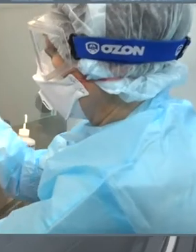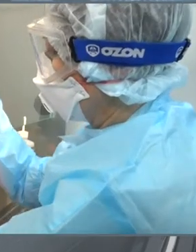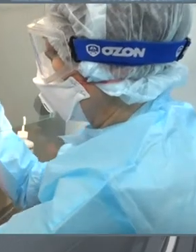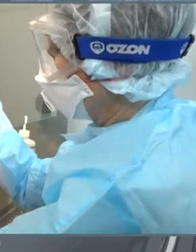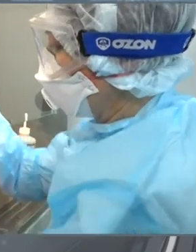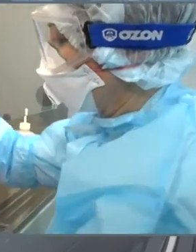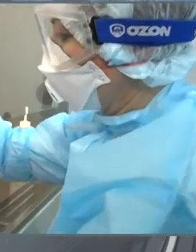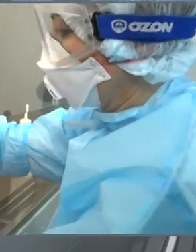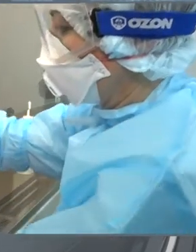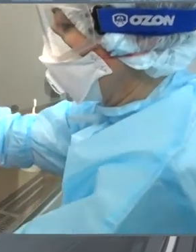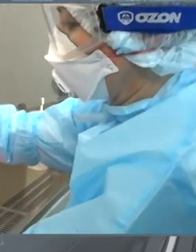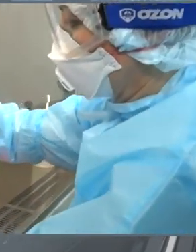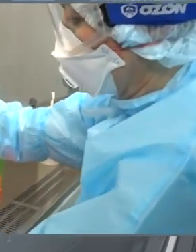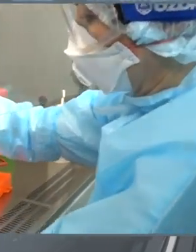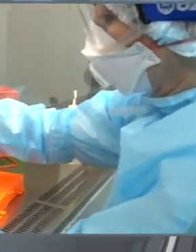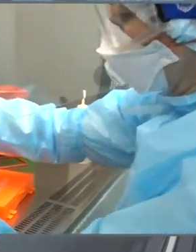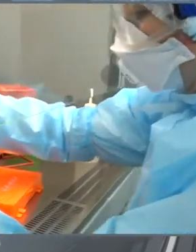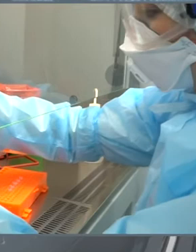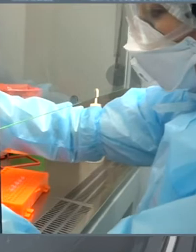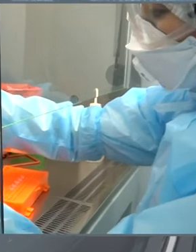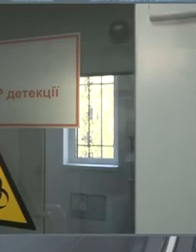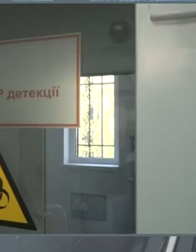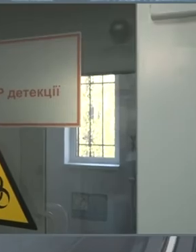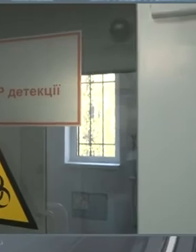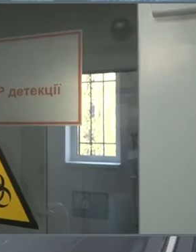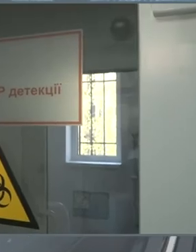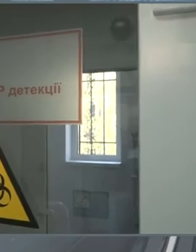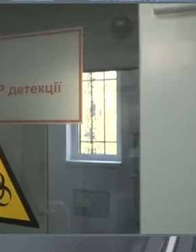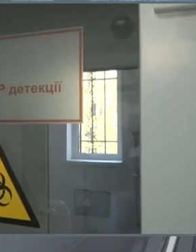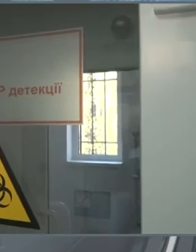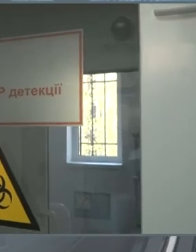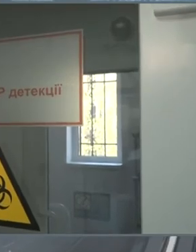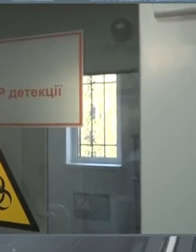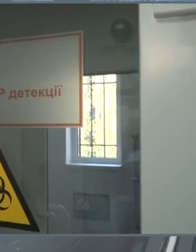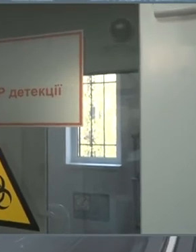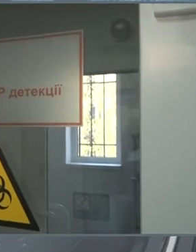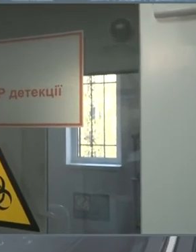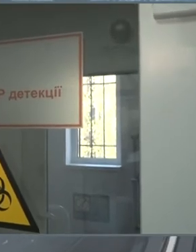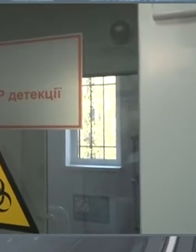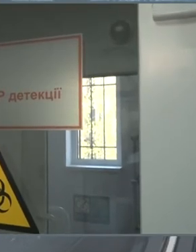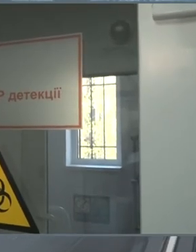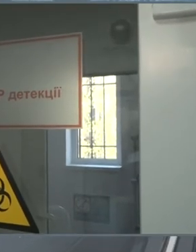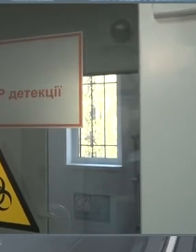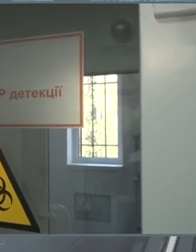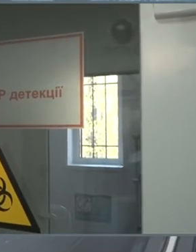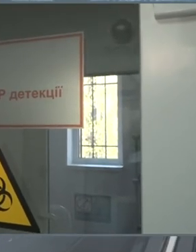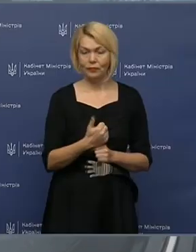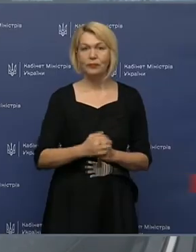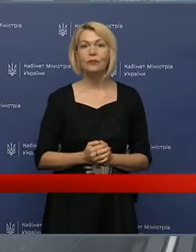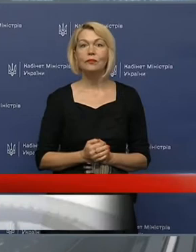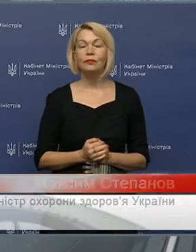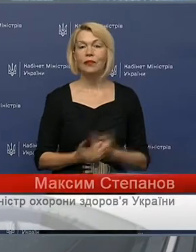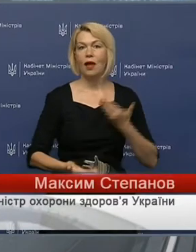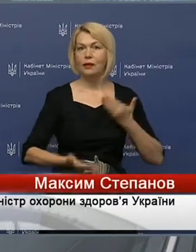кількість хворих на пневмонію, констатують у Мінохорони здоров'я. Показники збільшились удвічі, і це тільки за останні два тижні.